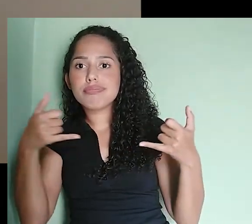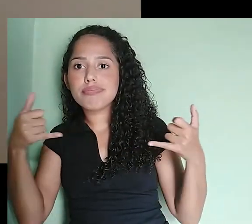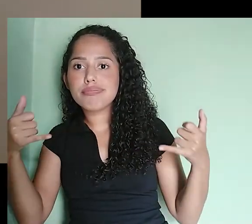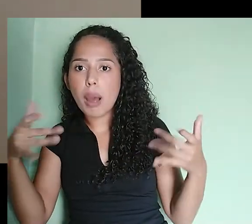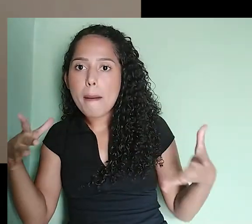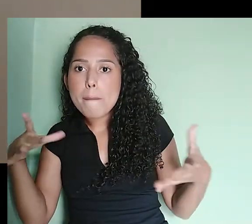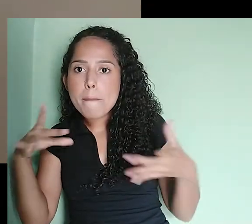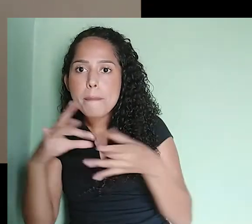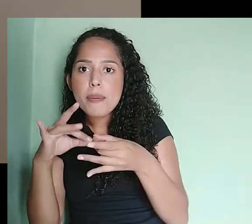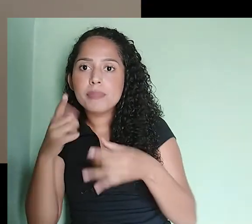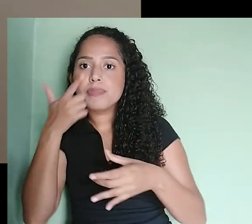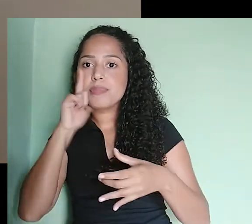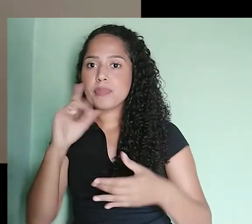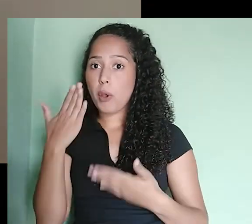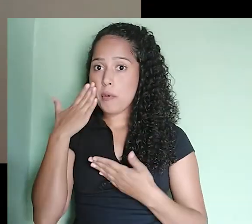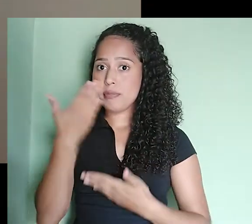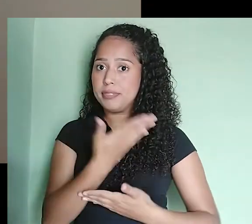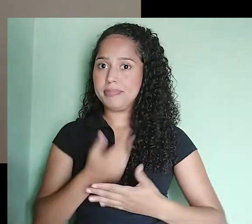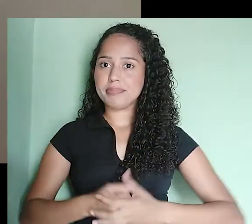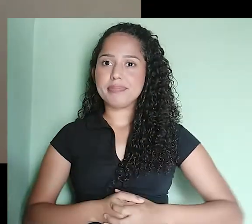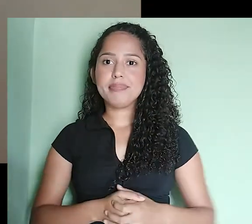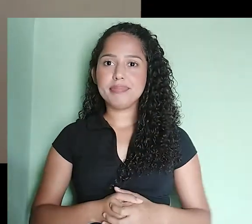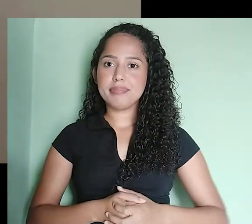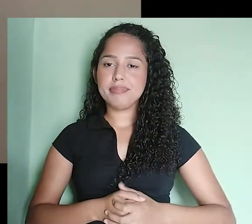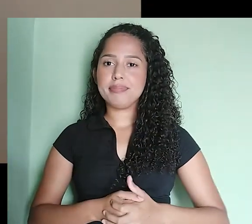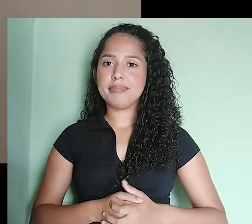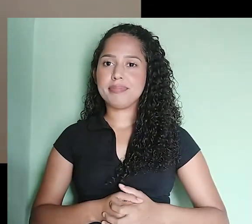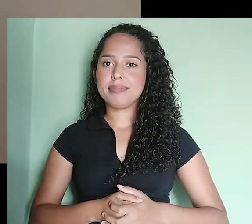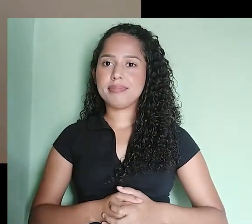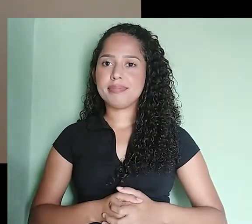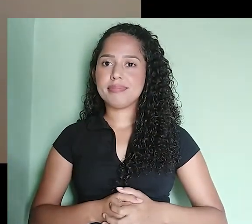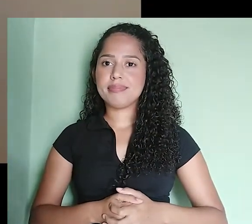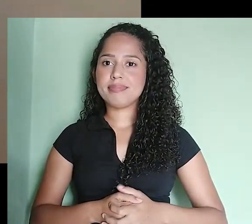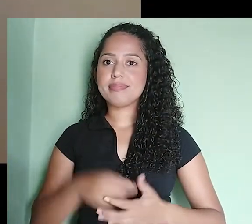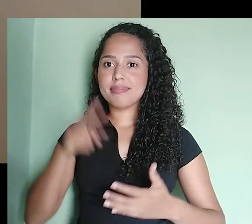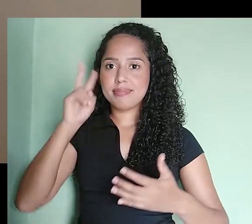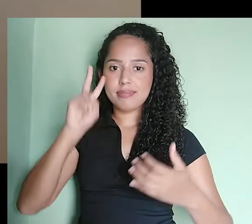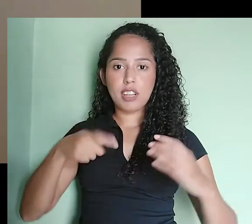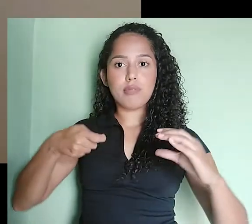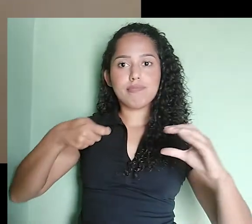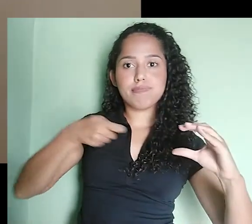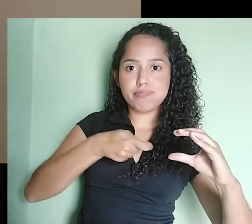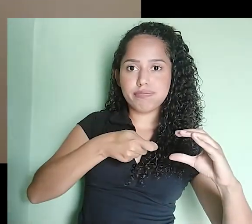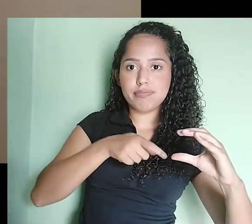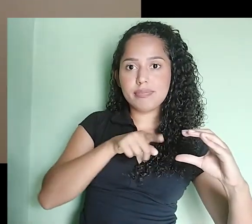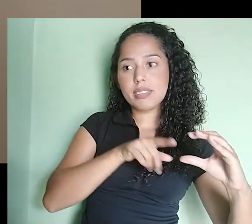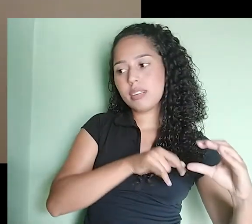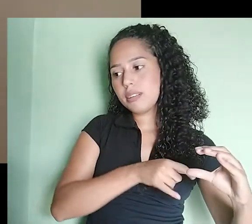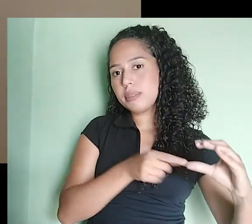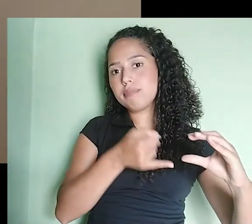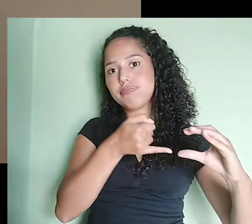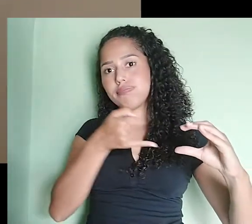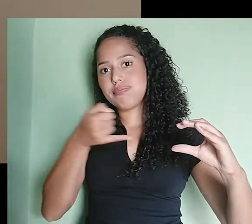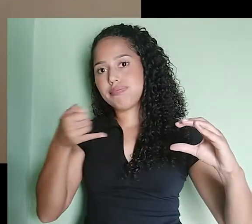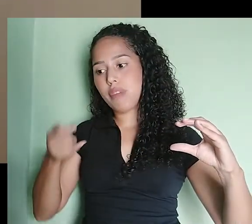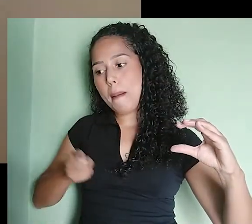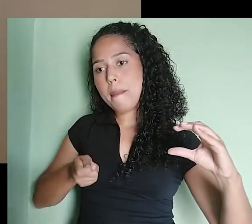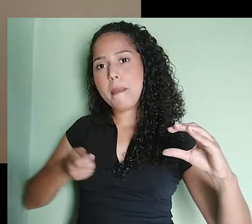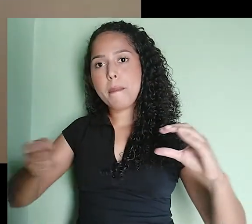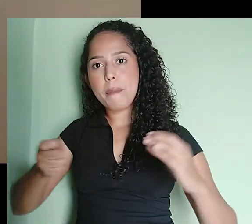conectar aqui e o outro cabo você vai para o lugar no computador. Um outro acessório que você vai precisar